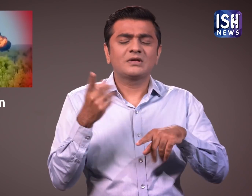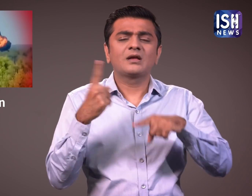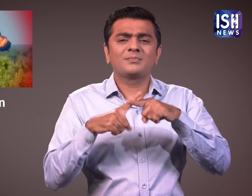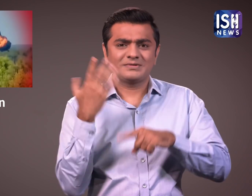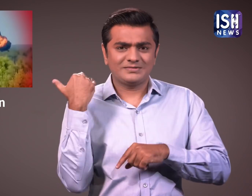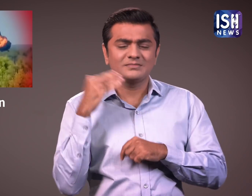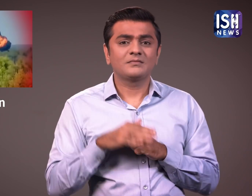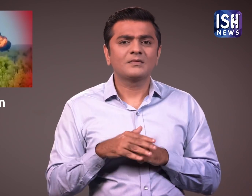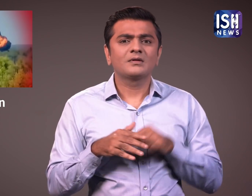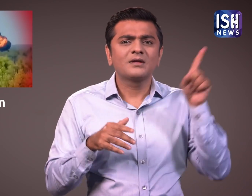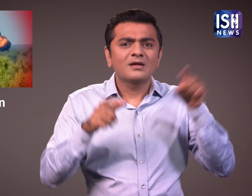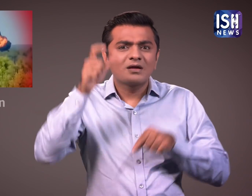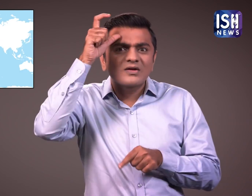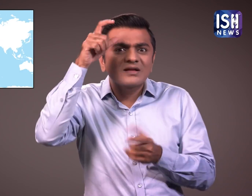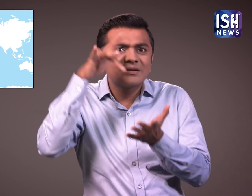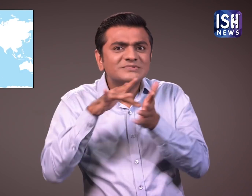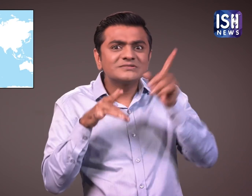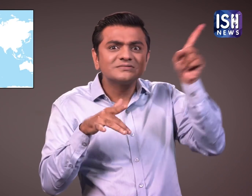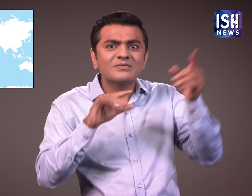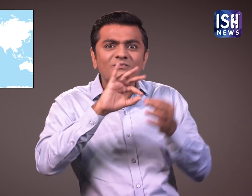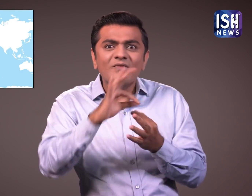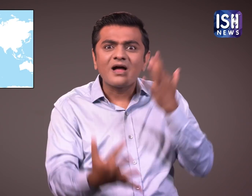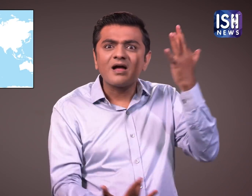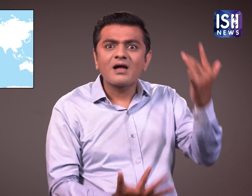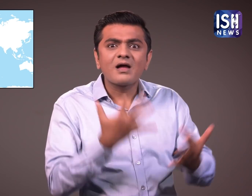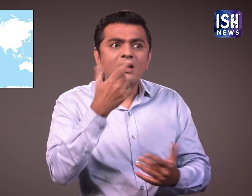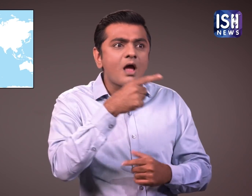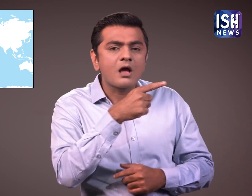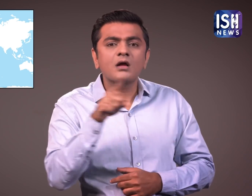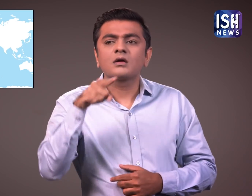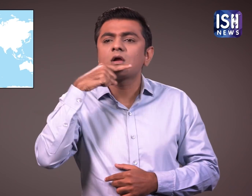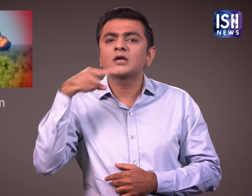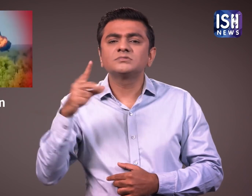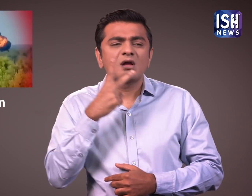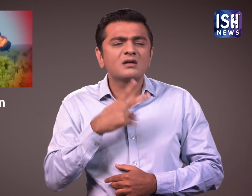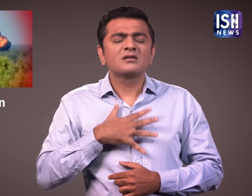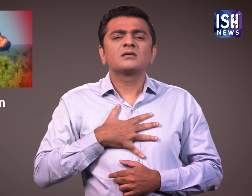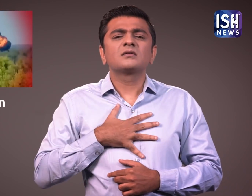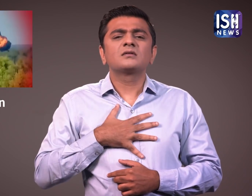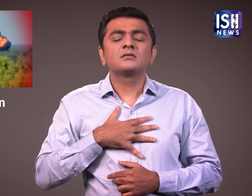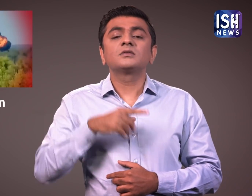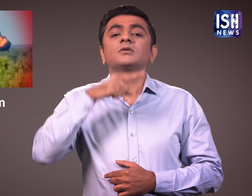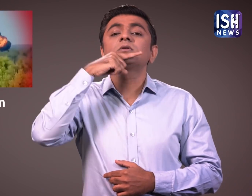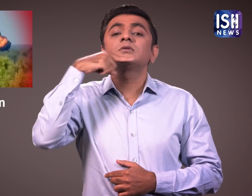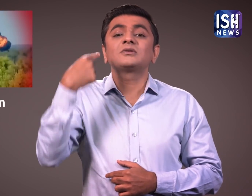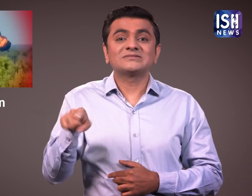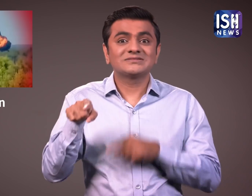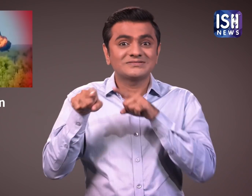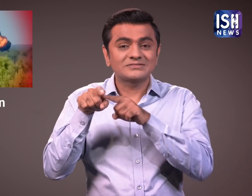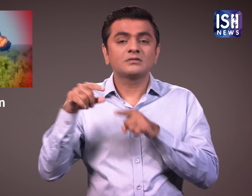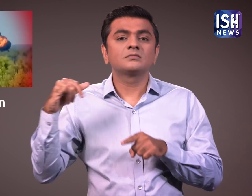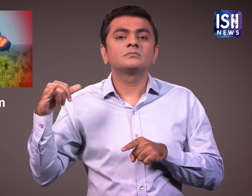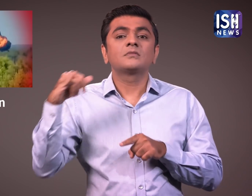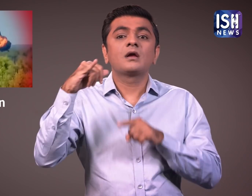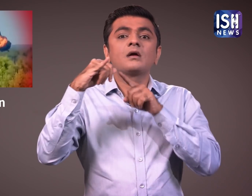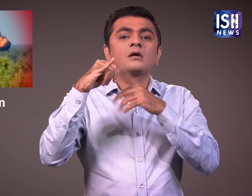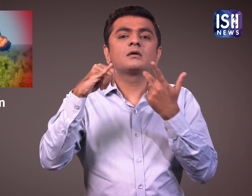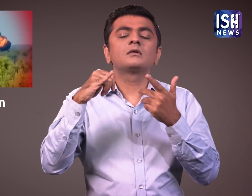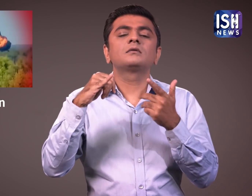है। टर्की में एक अगनिशमन कार्यक के दौरान एक रूसी पानी गिराने